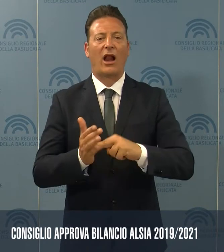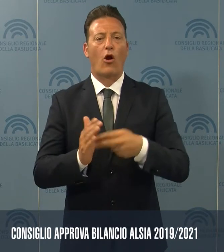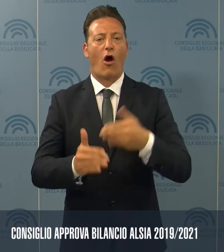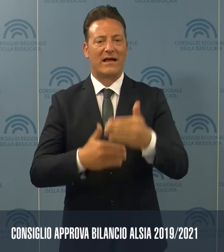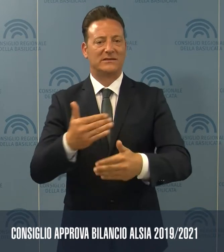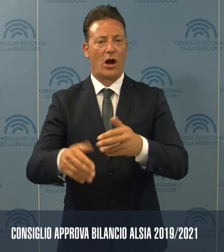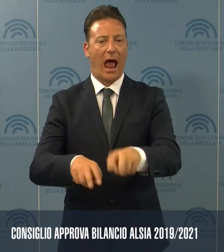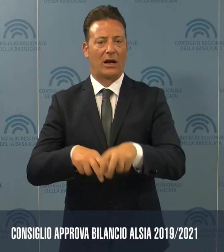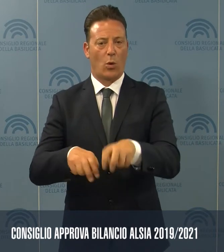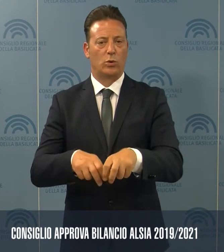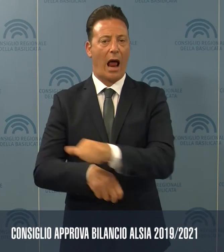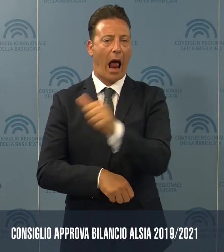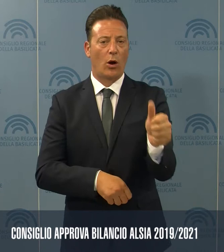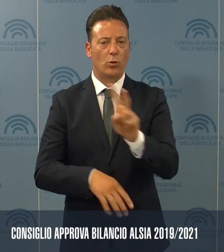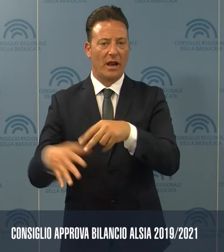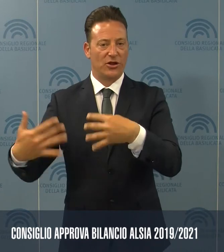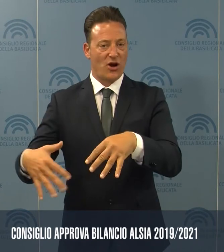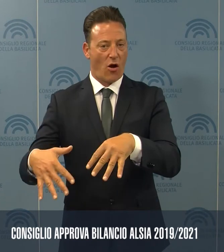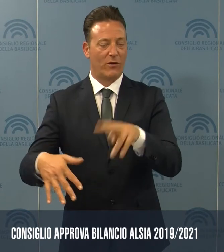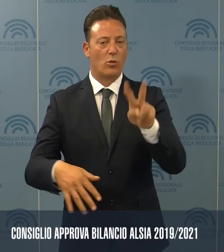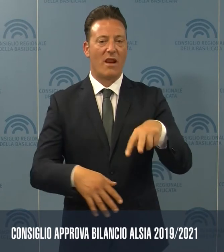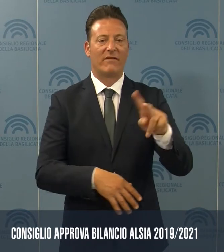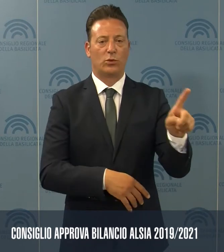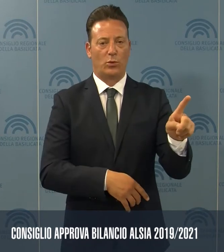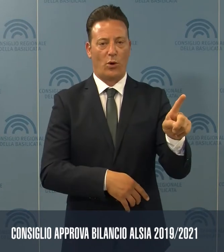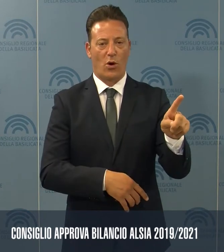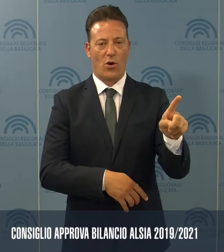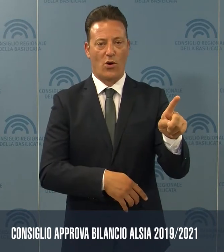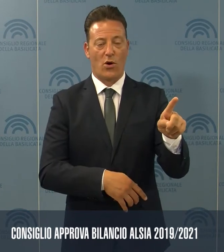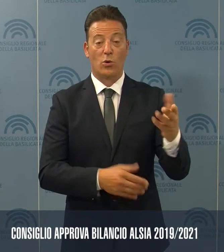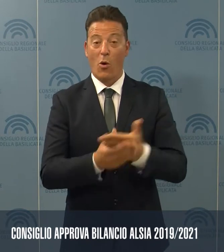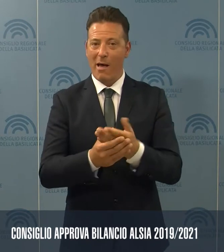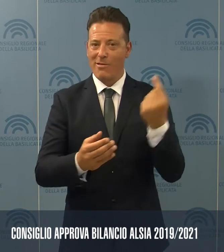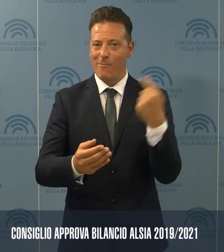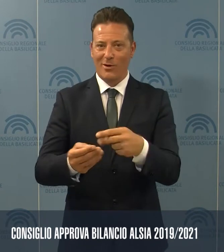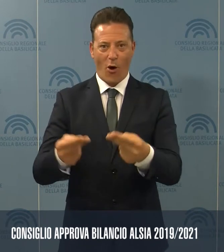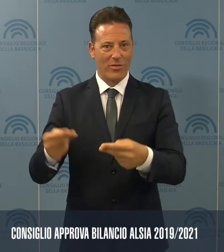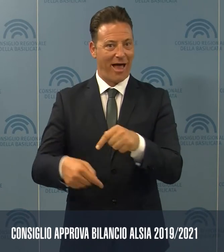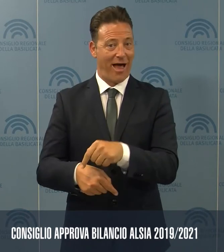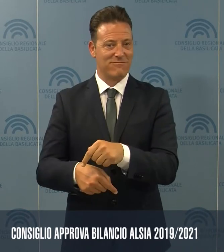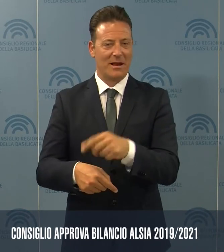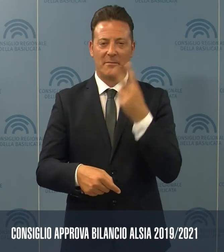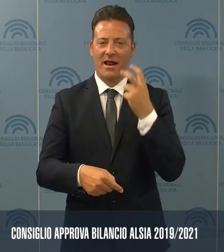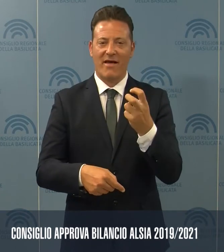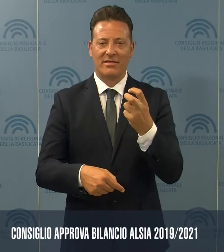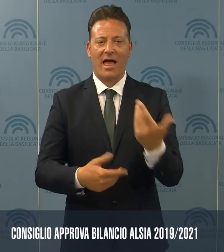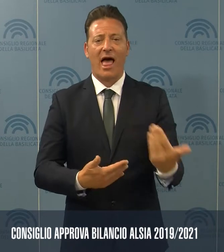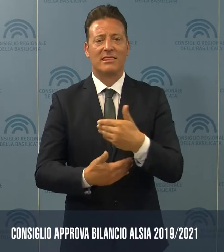agricoltura 2019-2021. Il documento contabile prevede entrate per